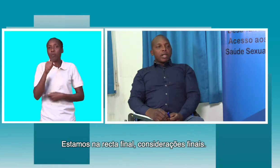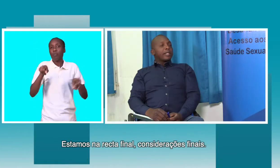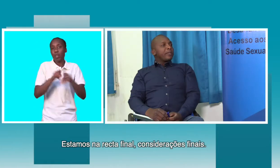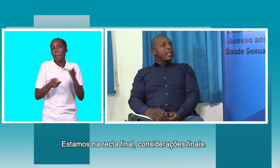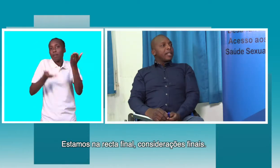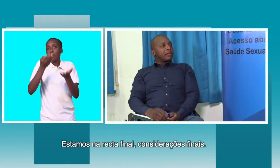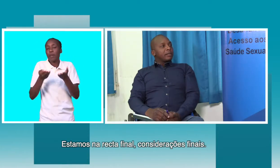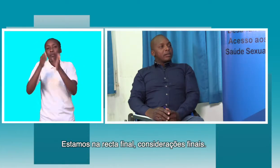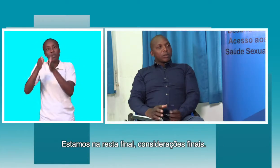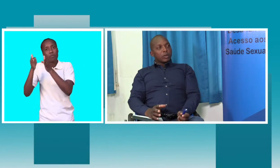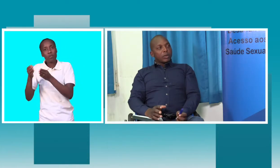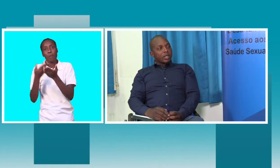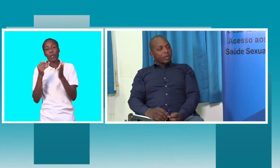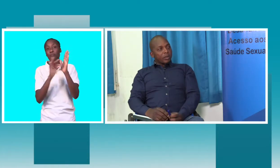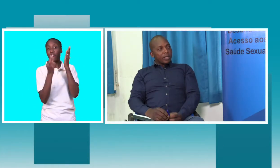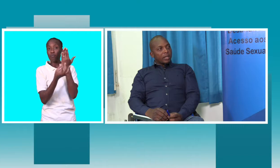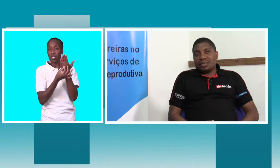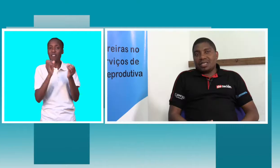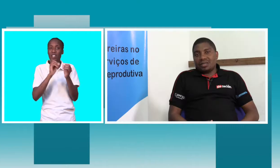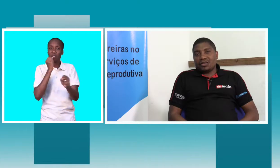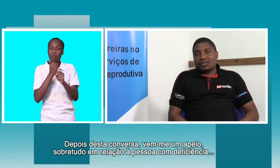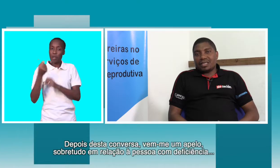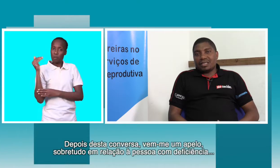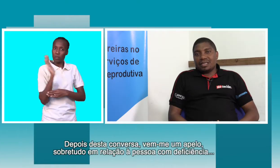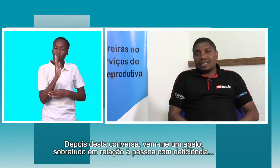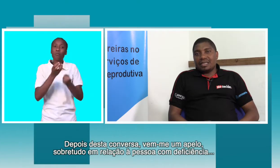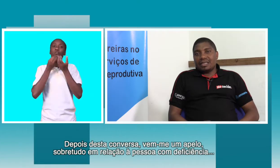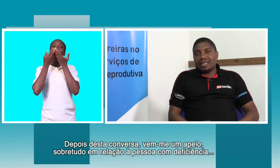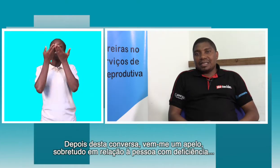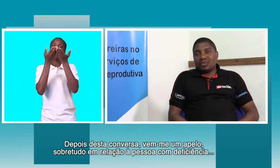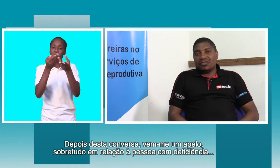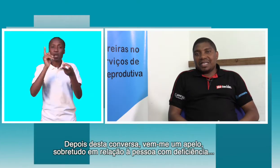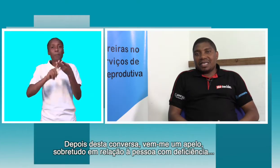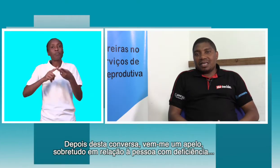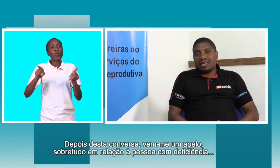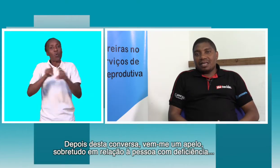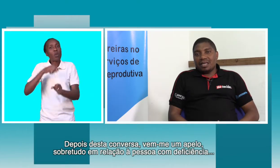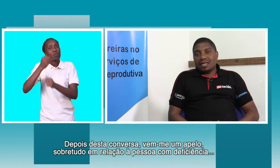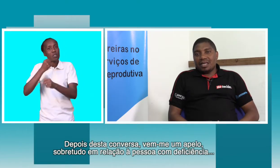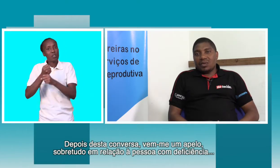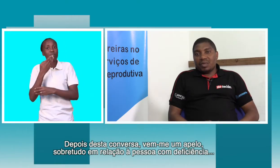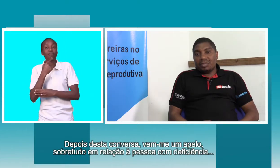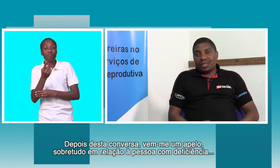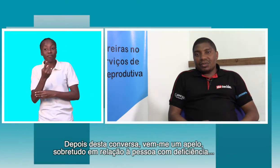reta final, com as federações, Marcelo. Depois desta conversa, me vem aqui um apelo,